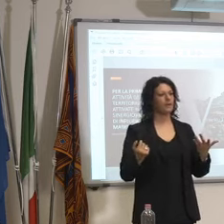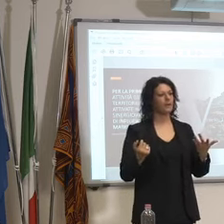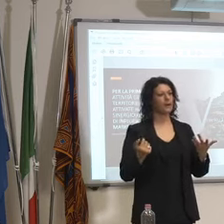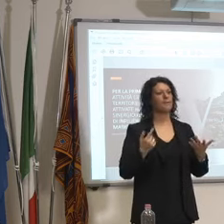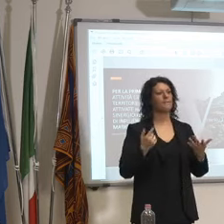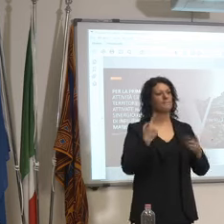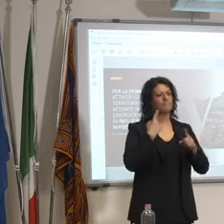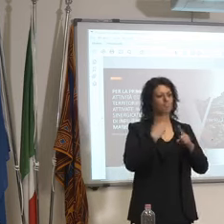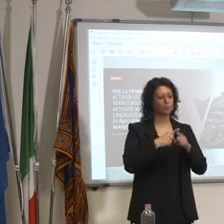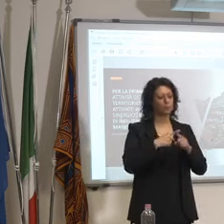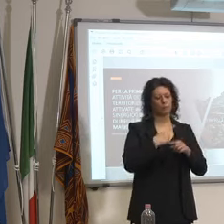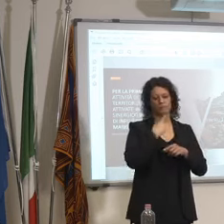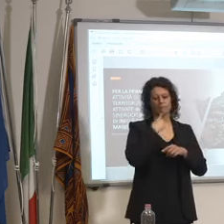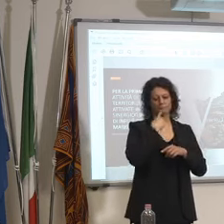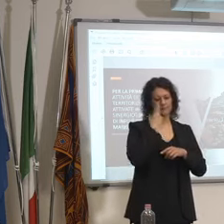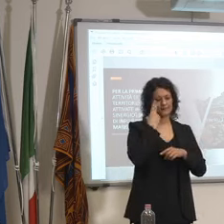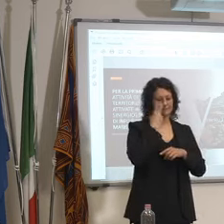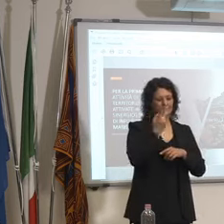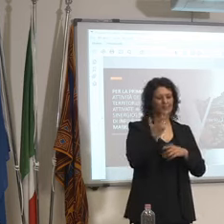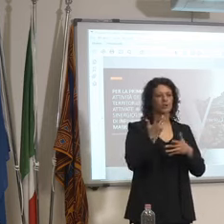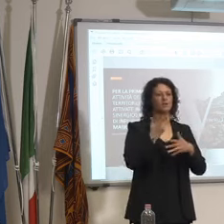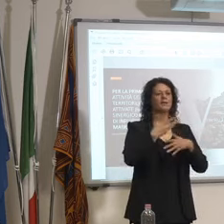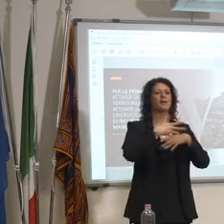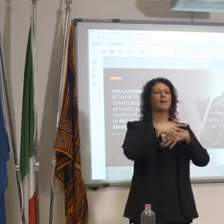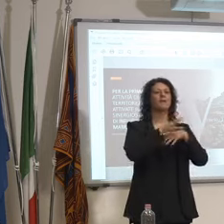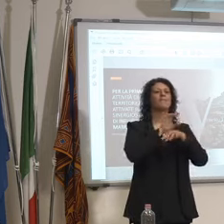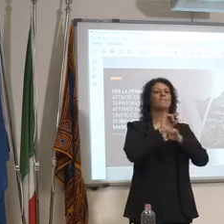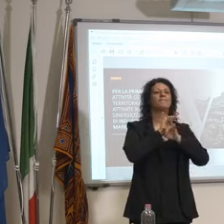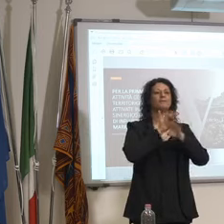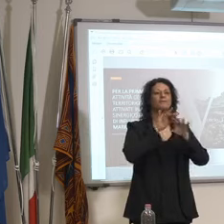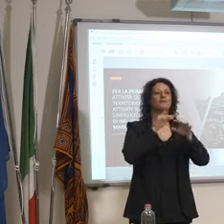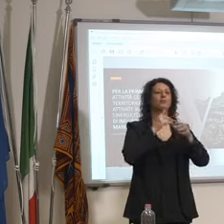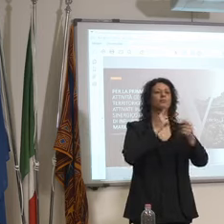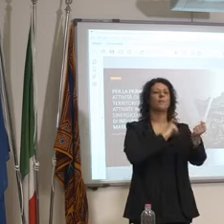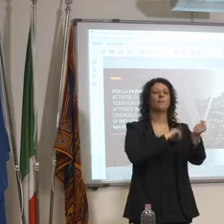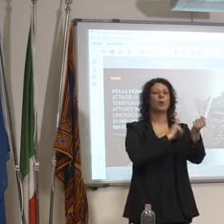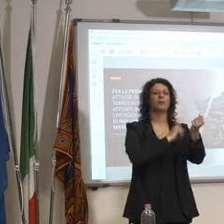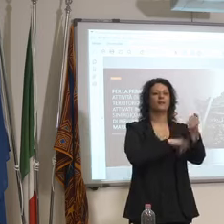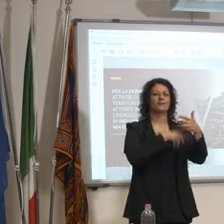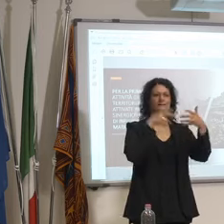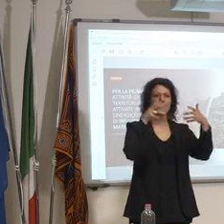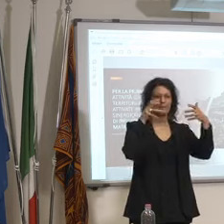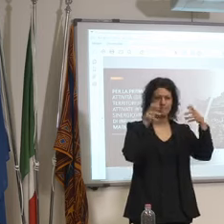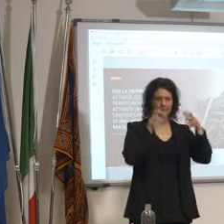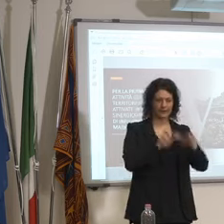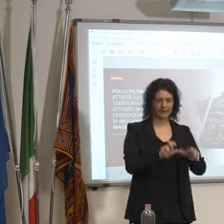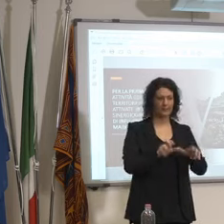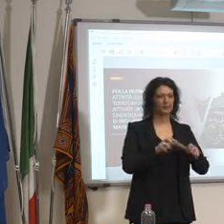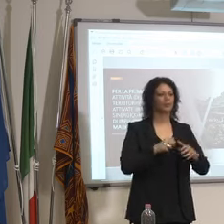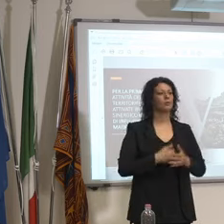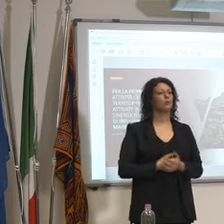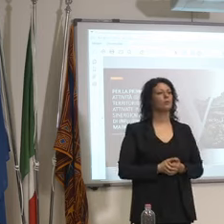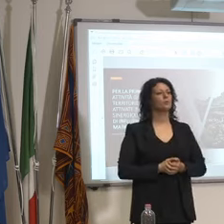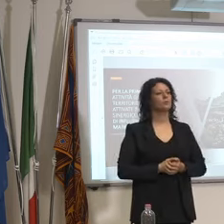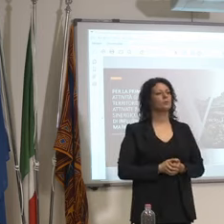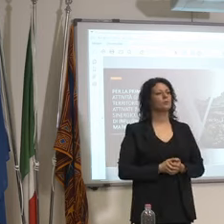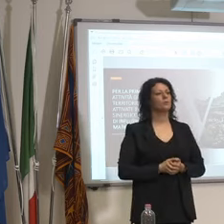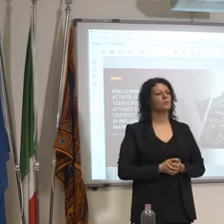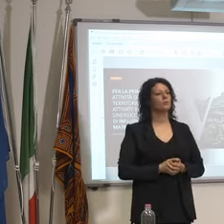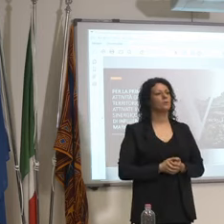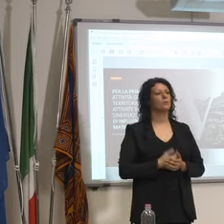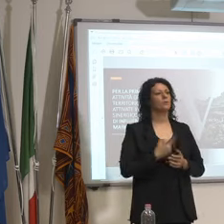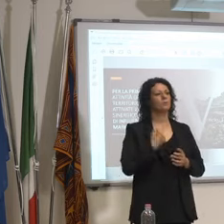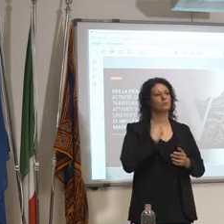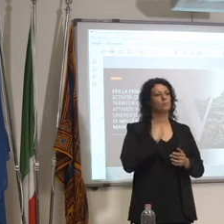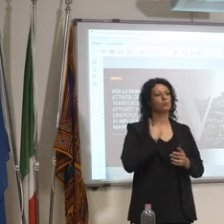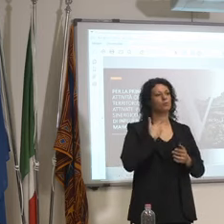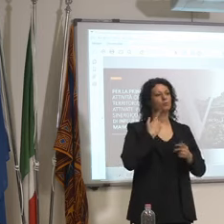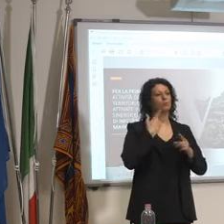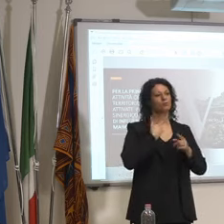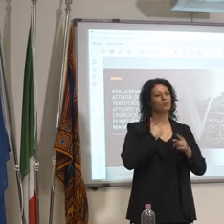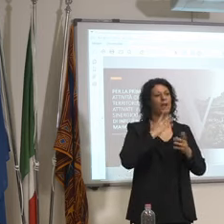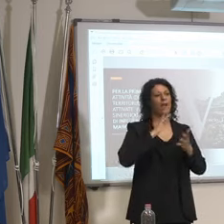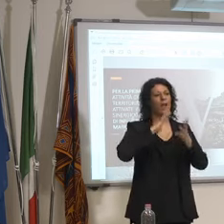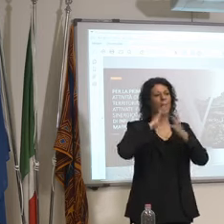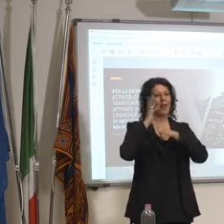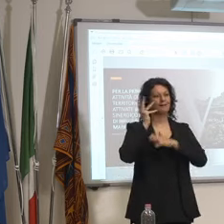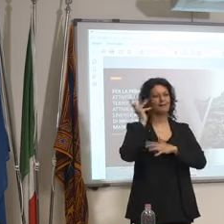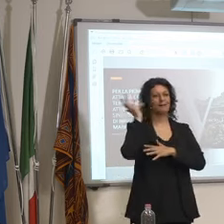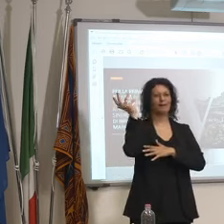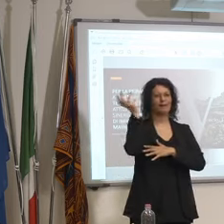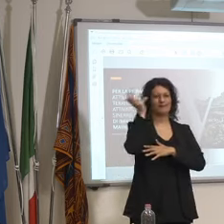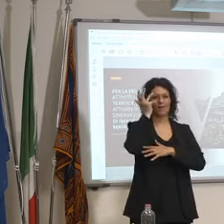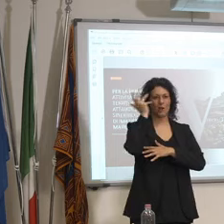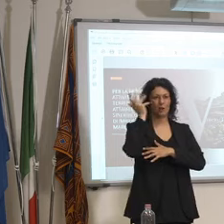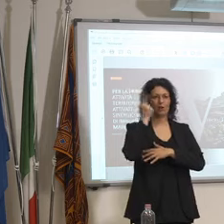aggressività tutte cose che sono state fatte adesso si intromettano addirittura altre teorie della non